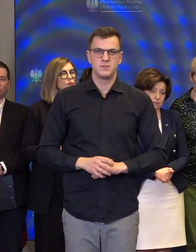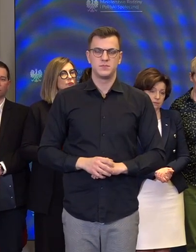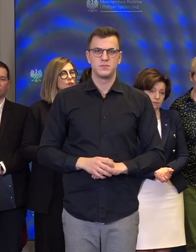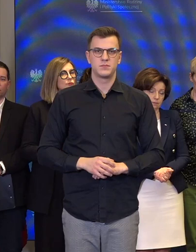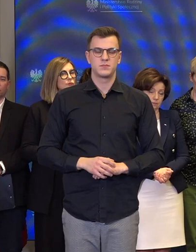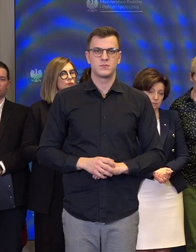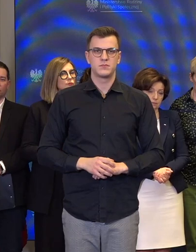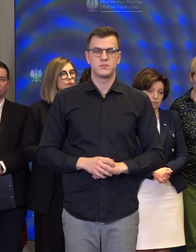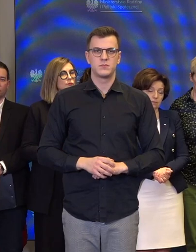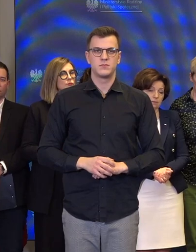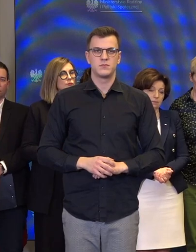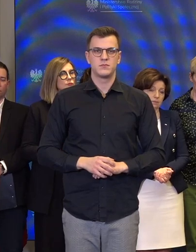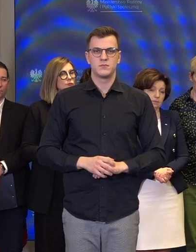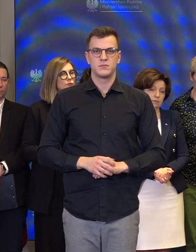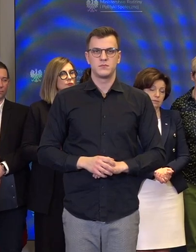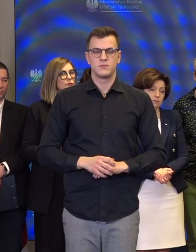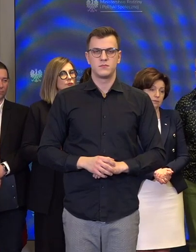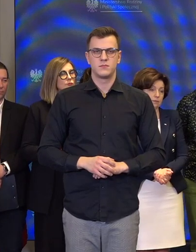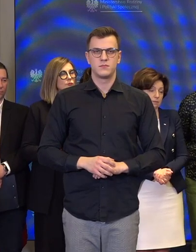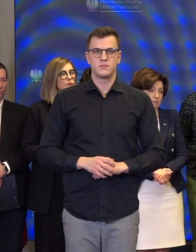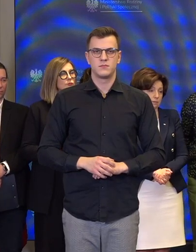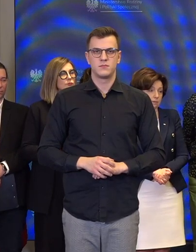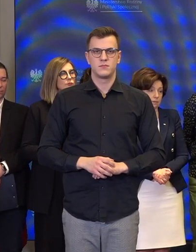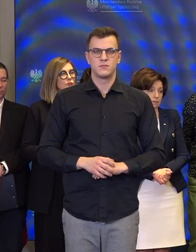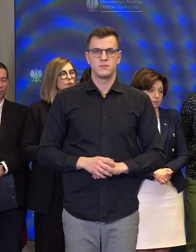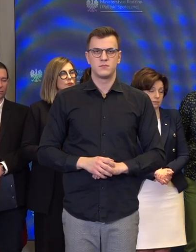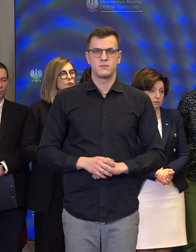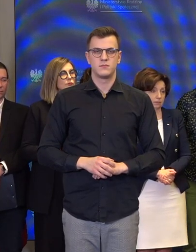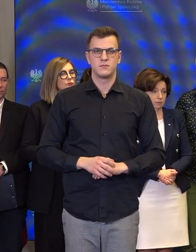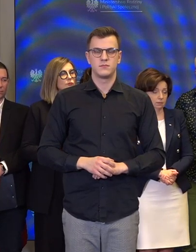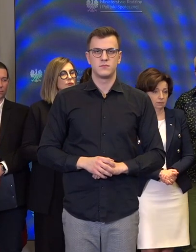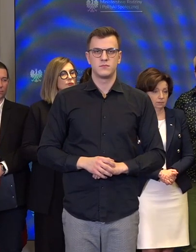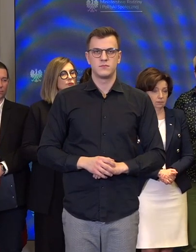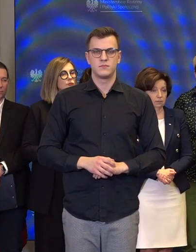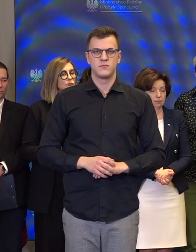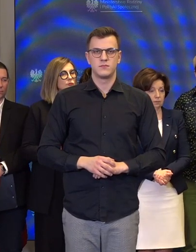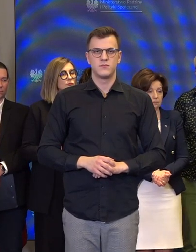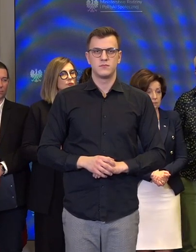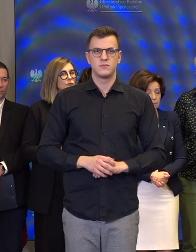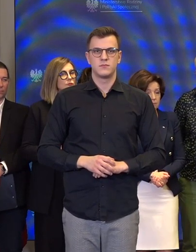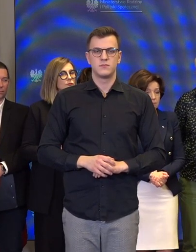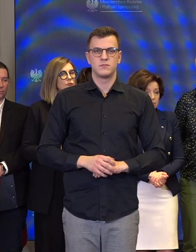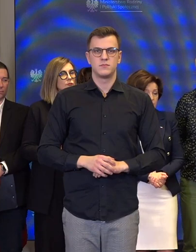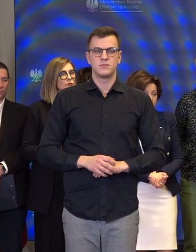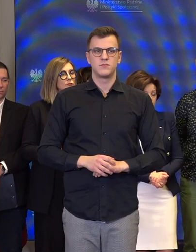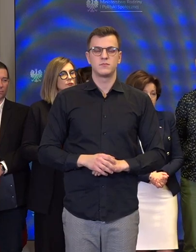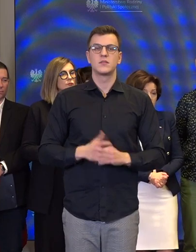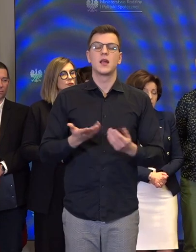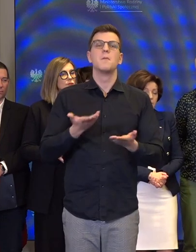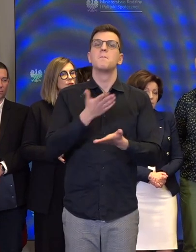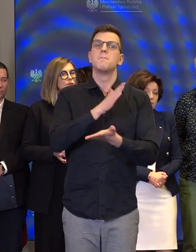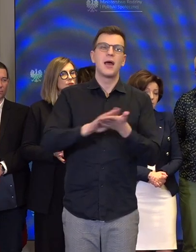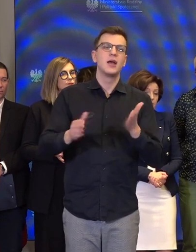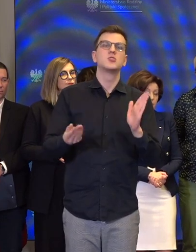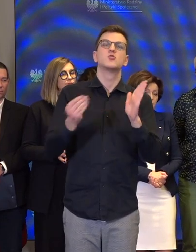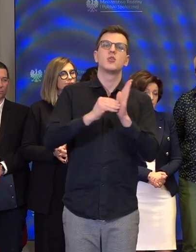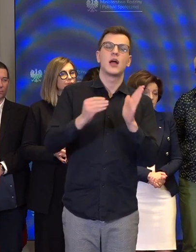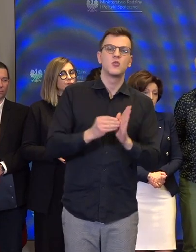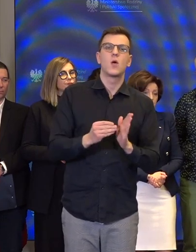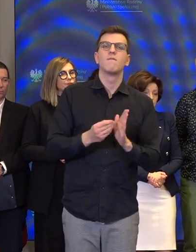jakimikolwiek dodatkowymi uzależnieniami w rodzaju